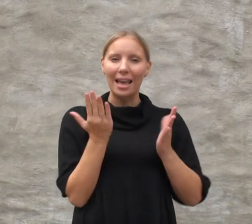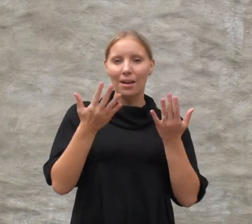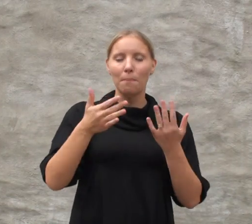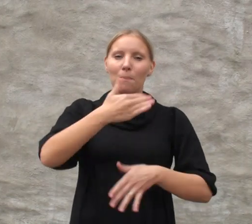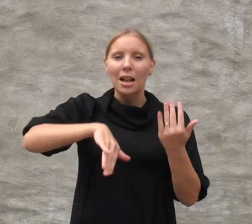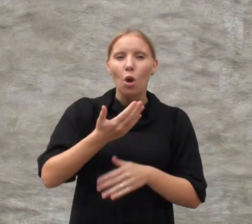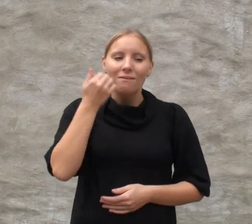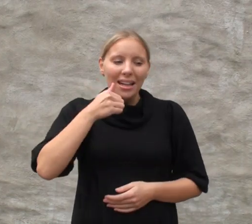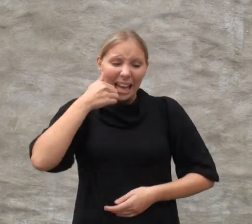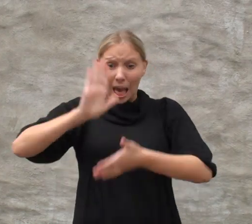enn det er i dag.